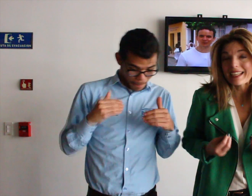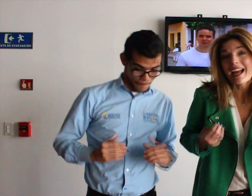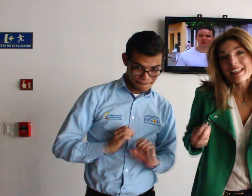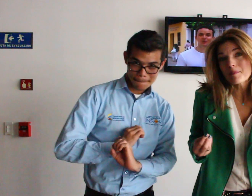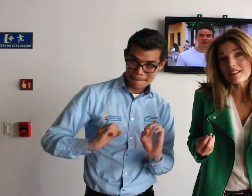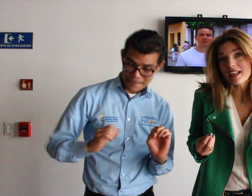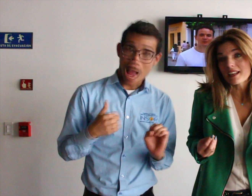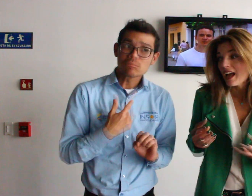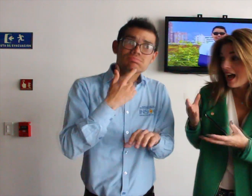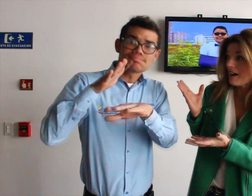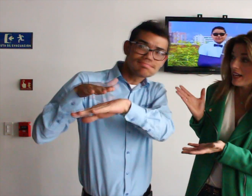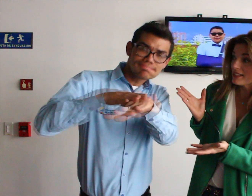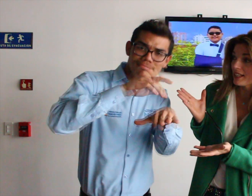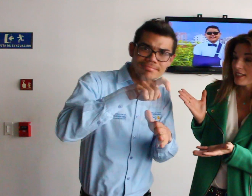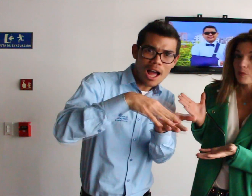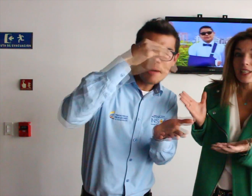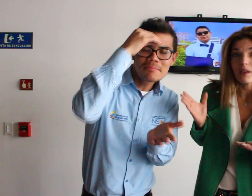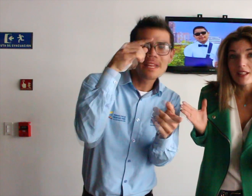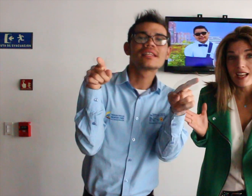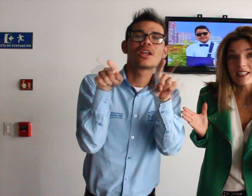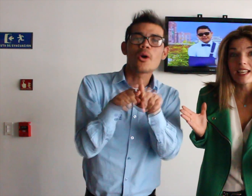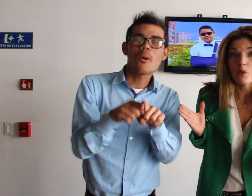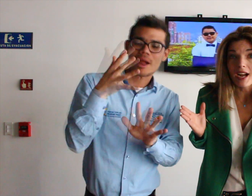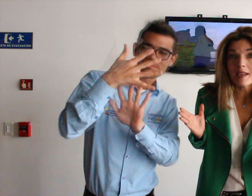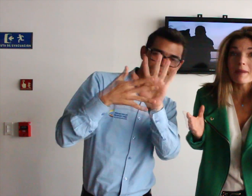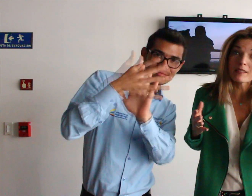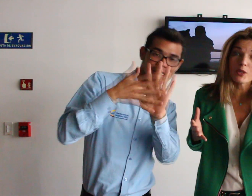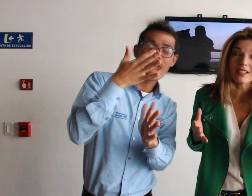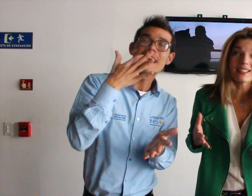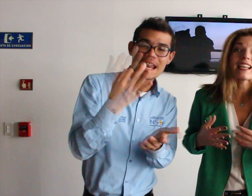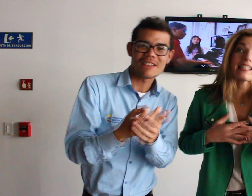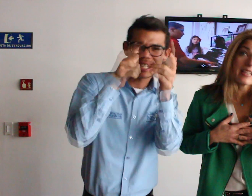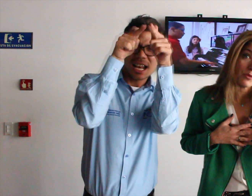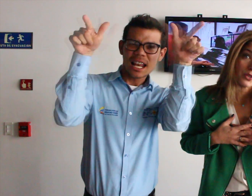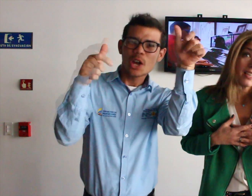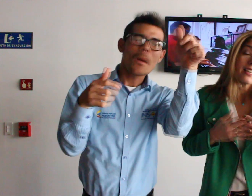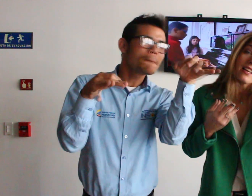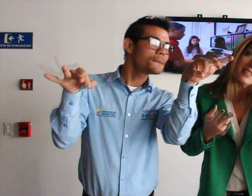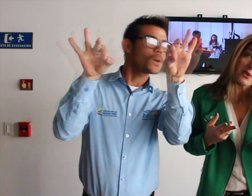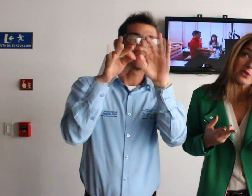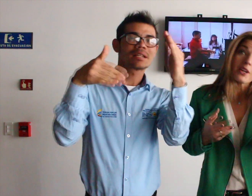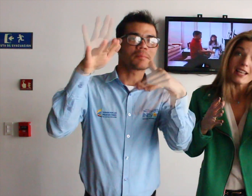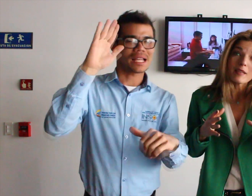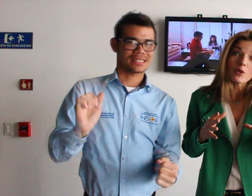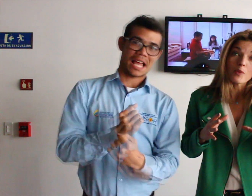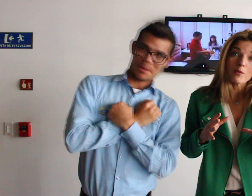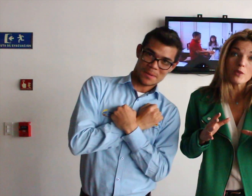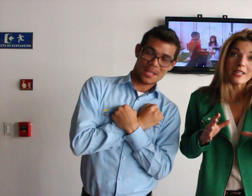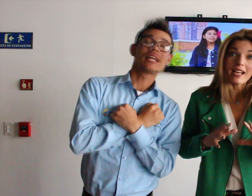que hay que aprender a hablar en señas porque la verdad es que el lenguaje más importante es el amor. Y el segundo es que nos podamos comunicar